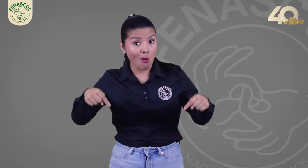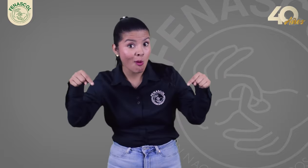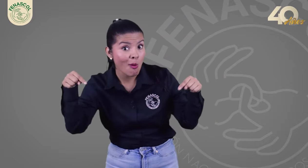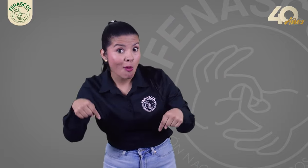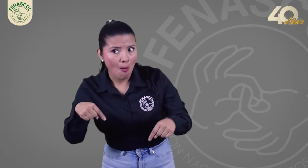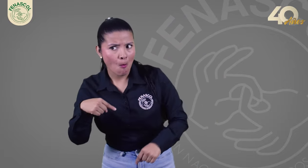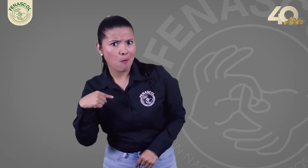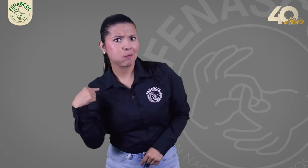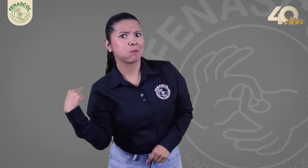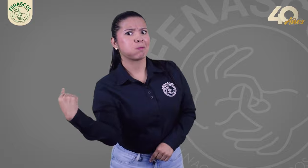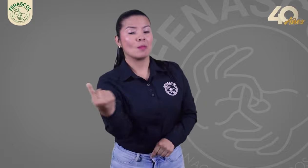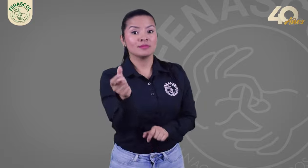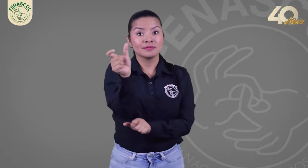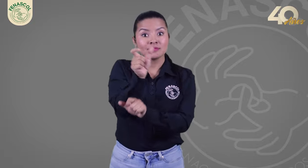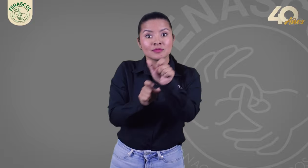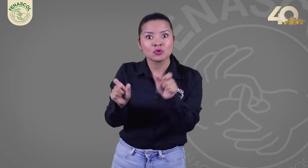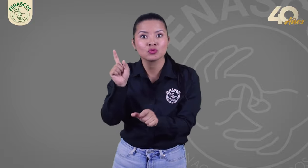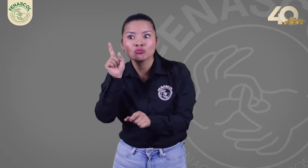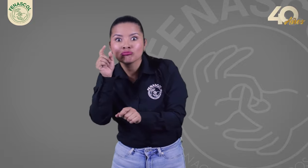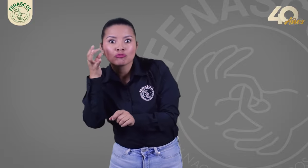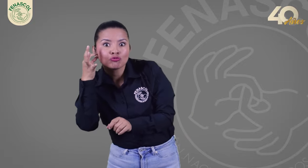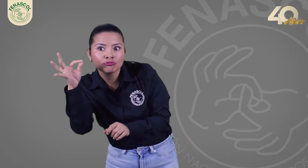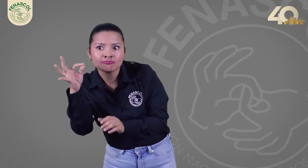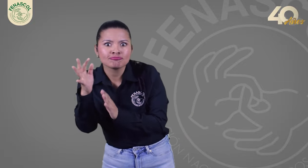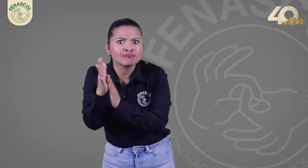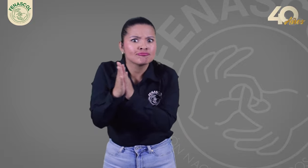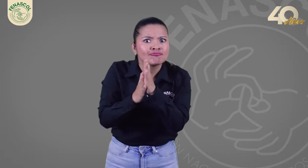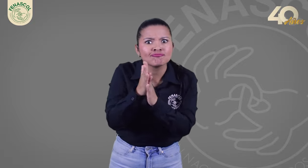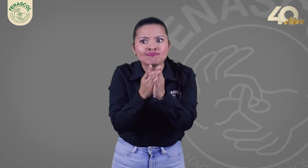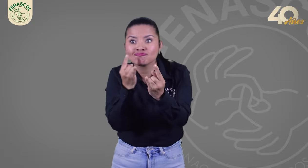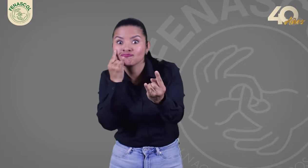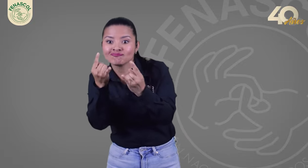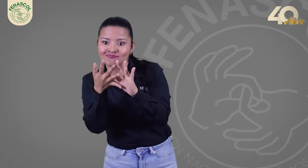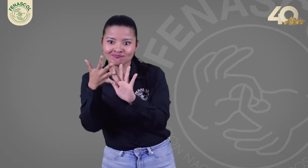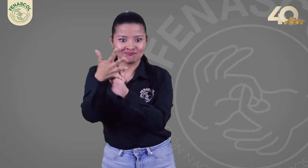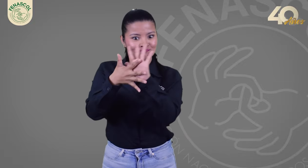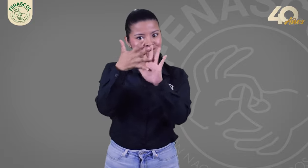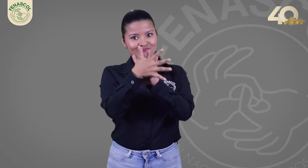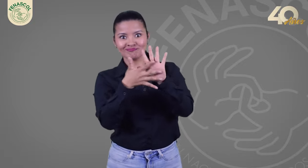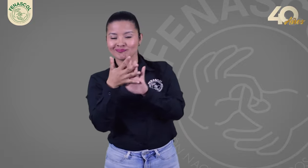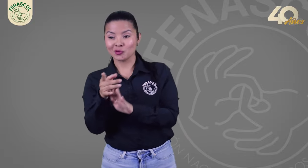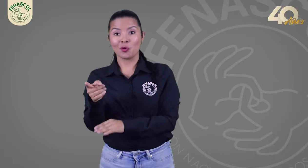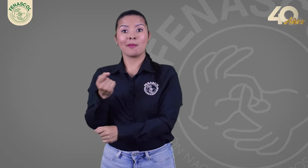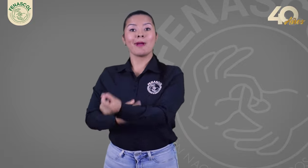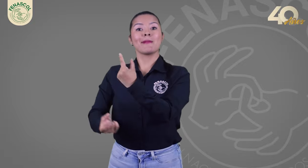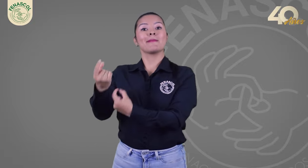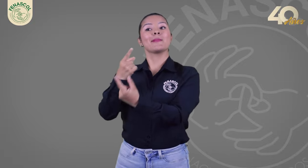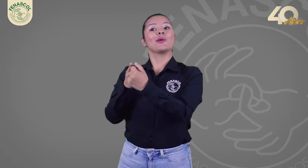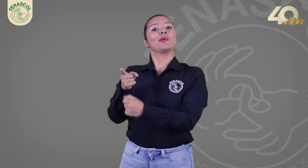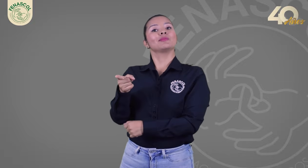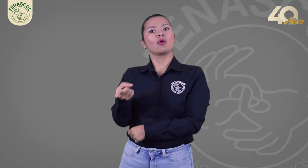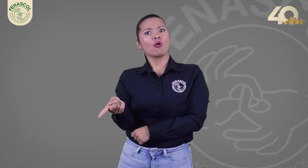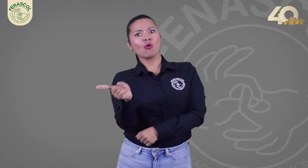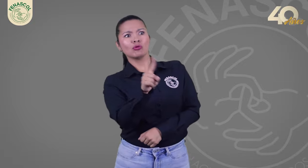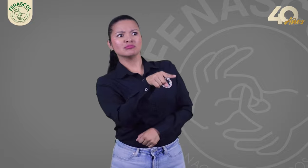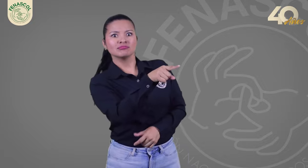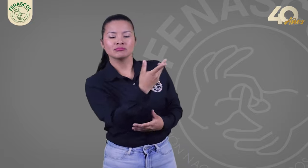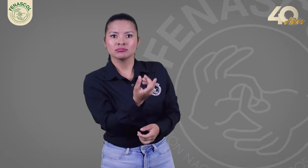Hoy en día se encuentran personas oyentes interesadas en la lengua de señas indagan sobre la